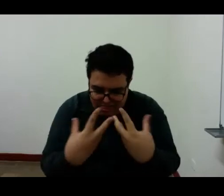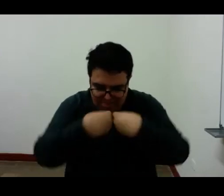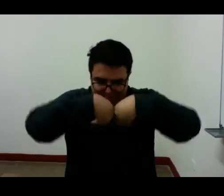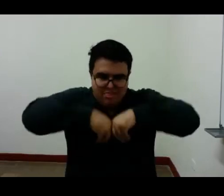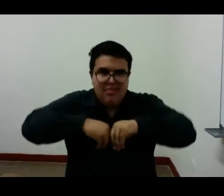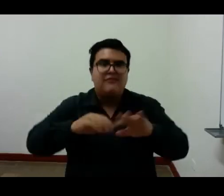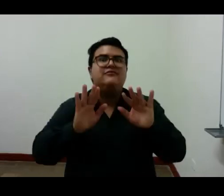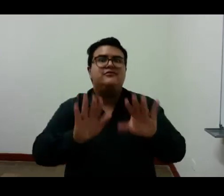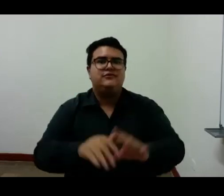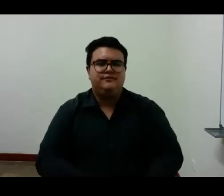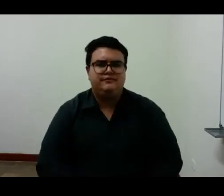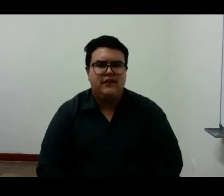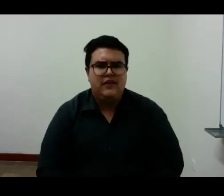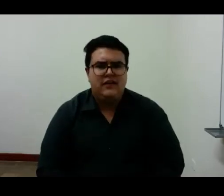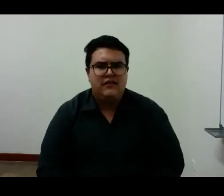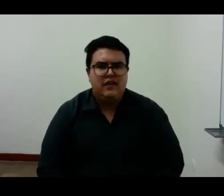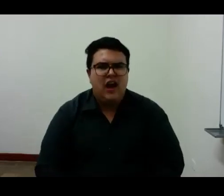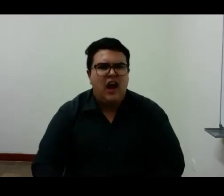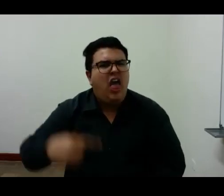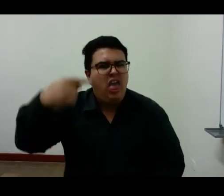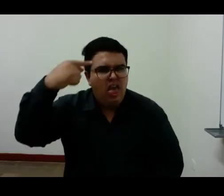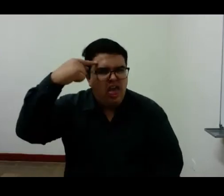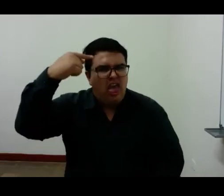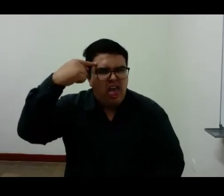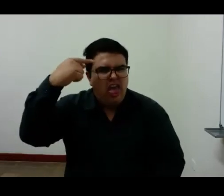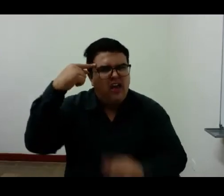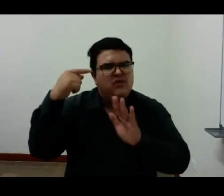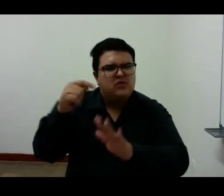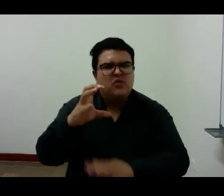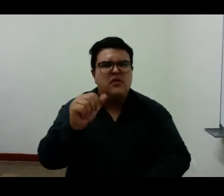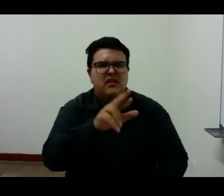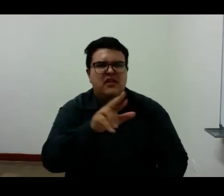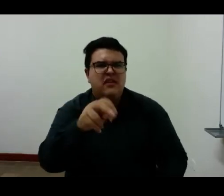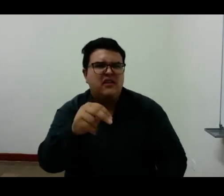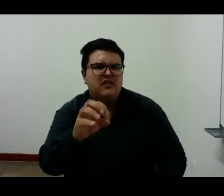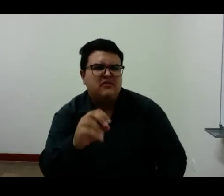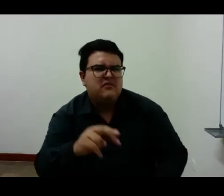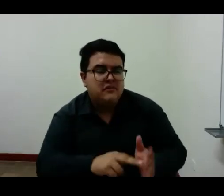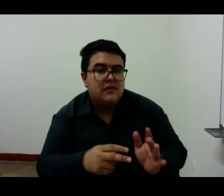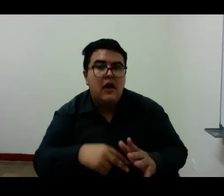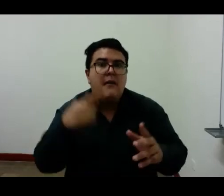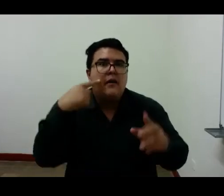pensar es para Caíro estar enfermo de los ojos